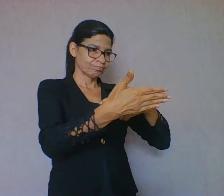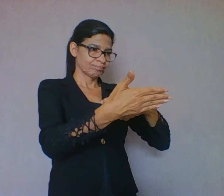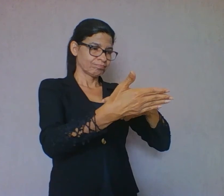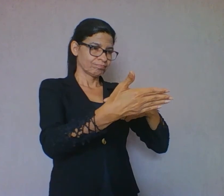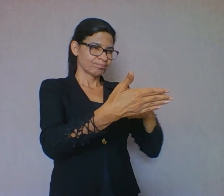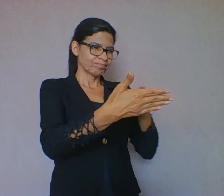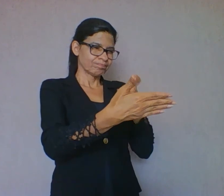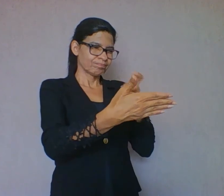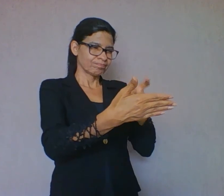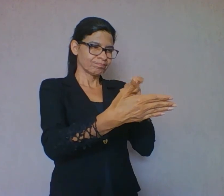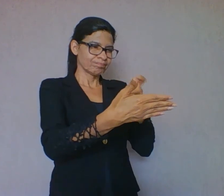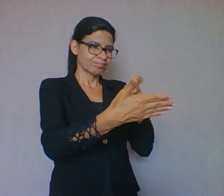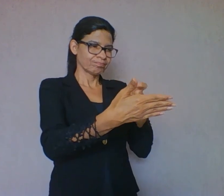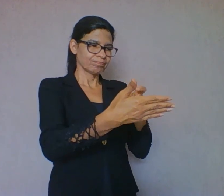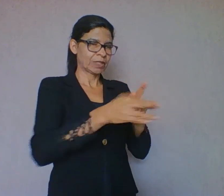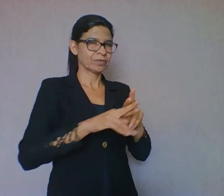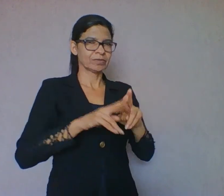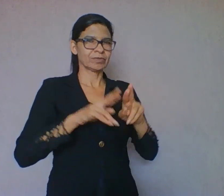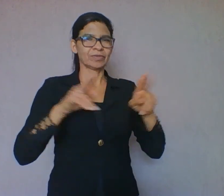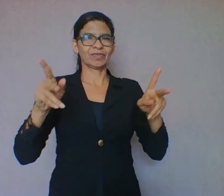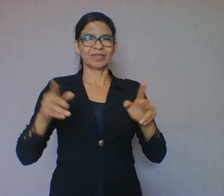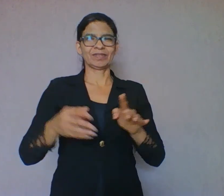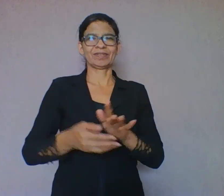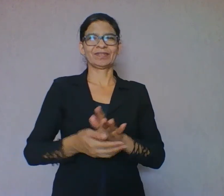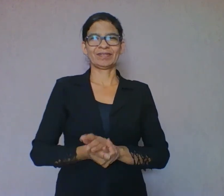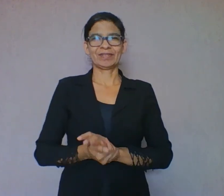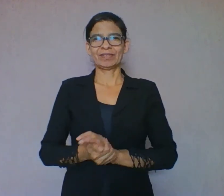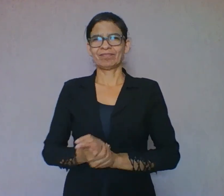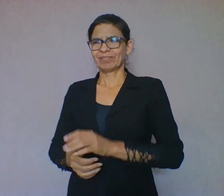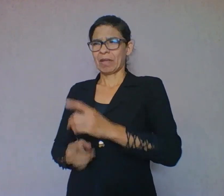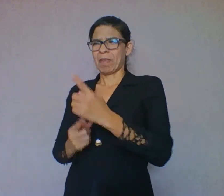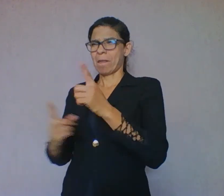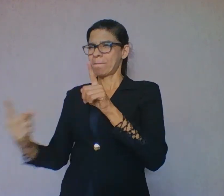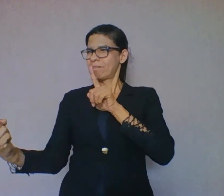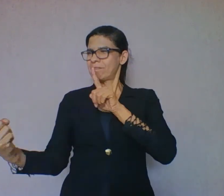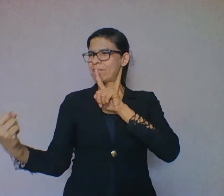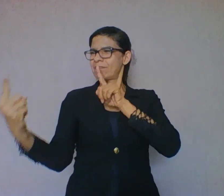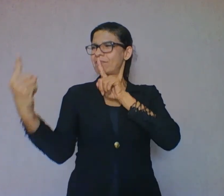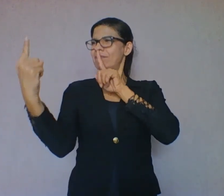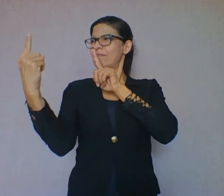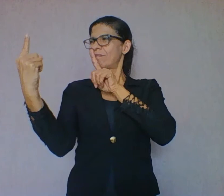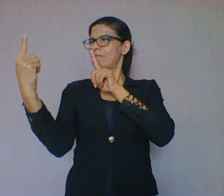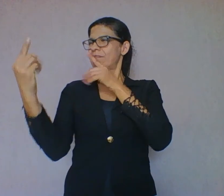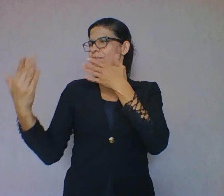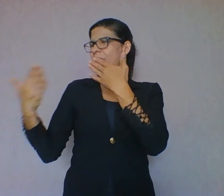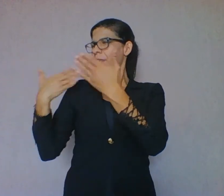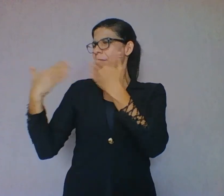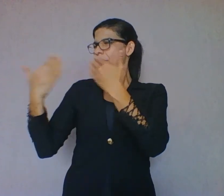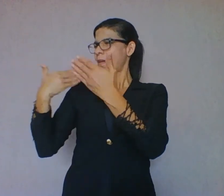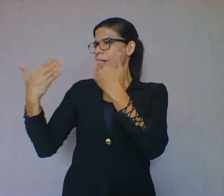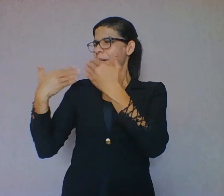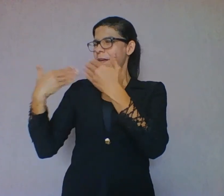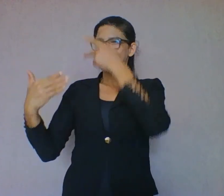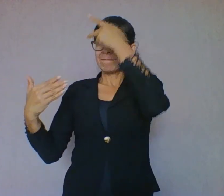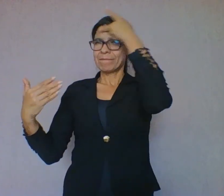informações enquanto lê, preenchendo o que? Os espaços vazios. Fazendo o que? As inferências,